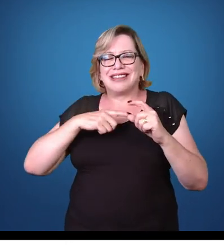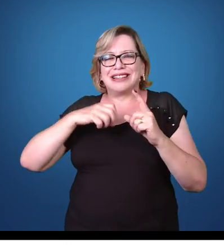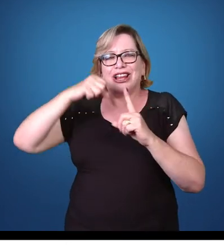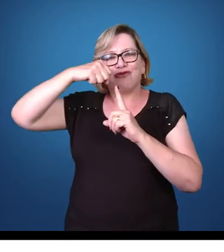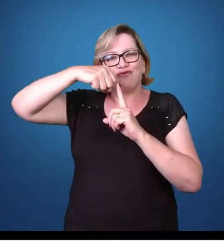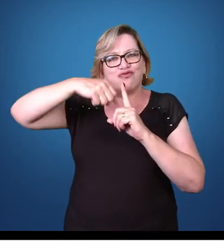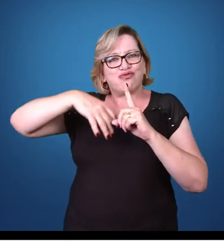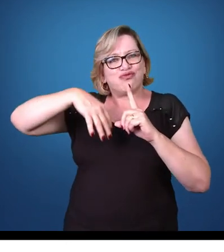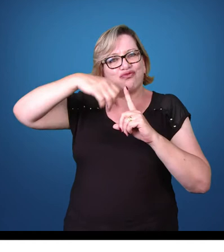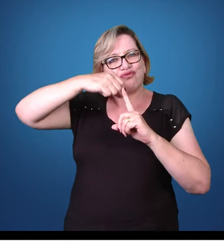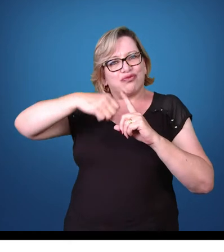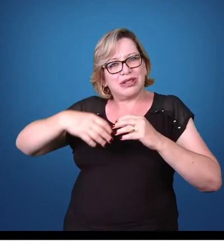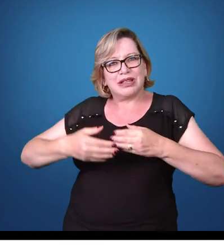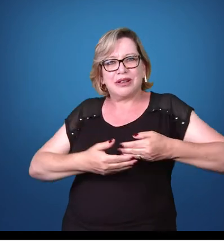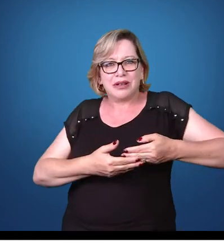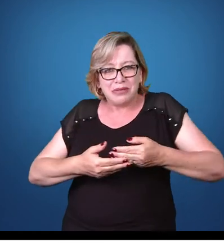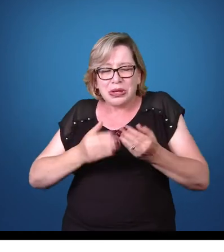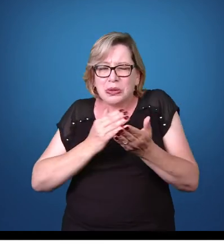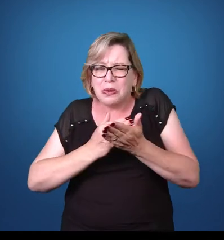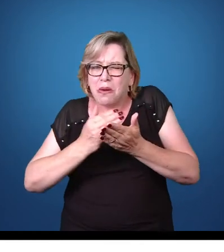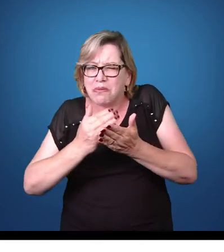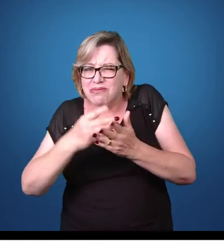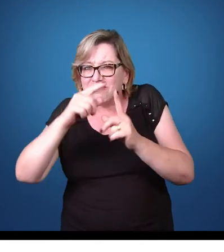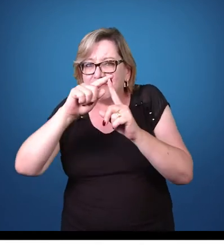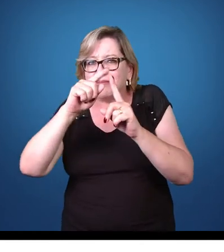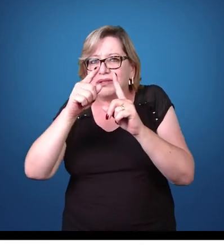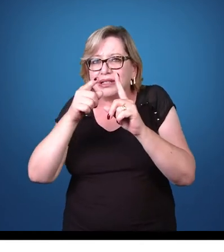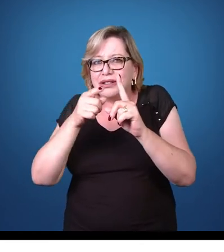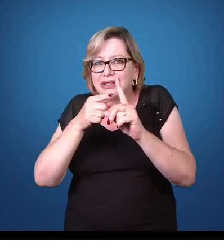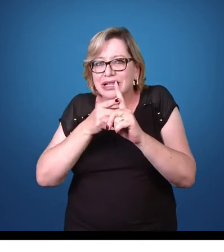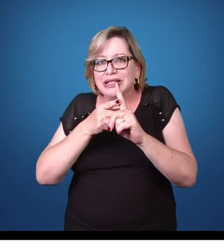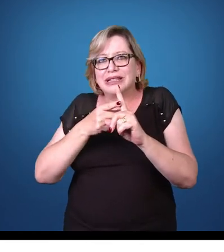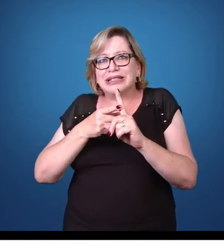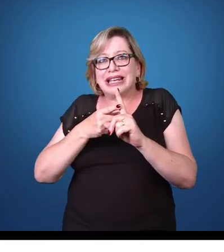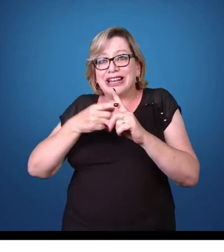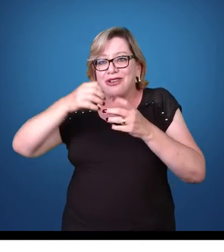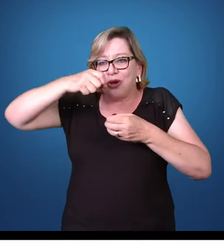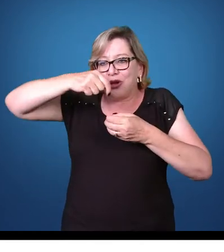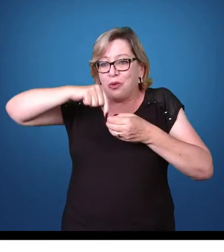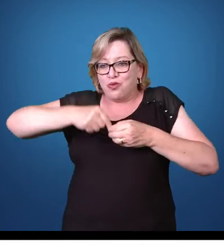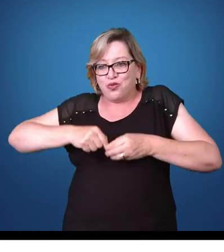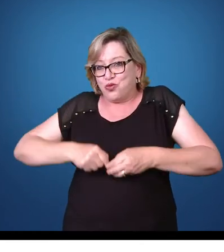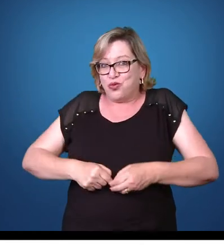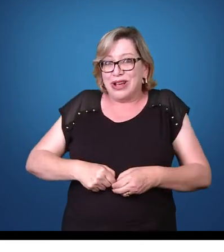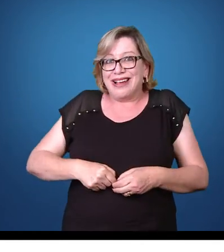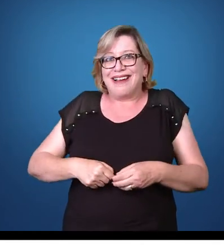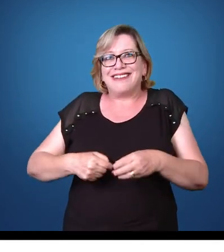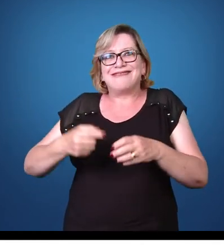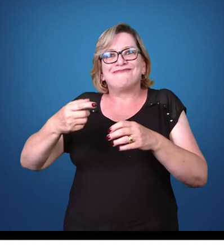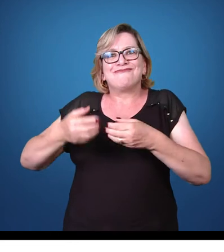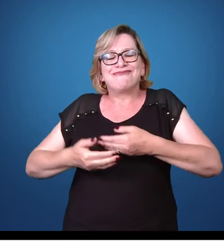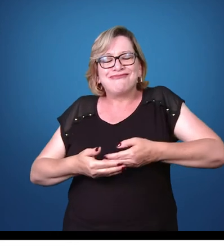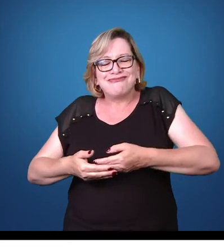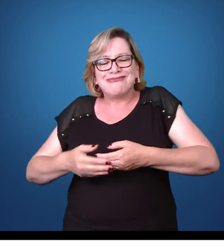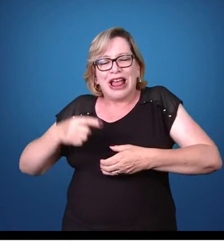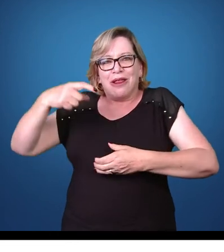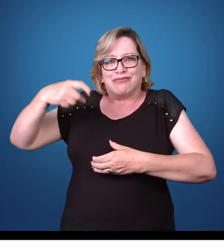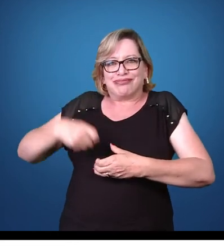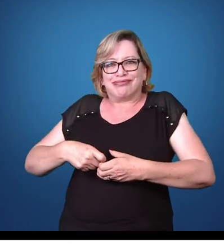período da gravidez, principalmente os períodos iniciais, o parasita consegue atravessar a placenta e infectar o feto,